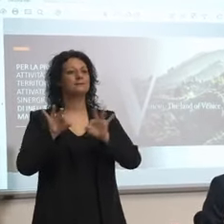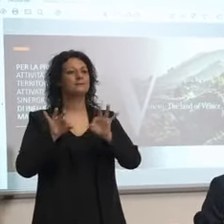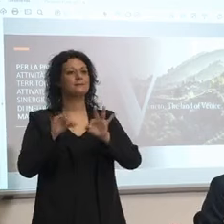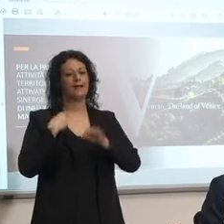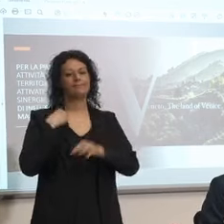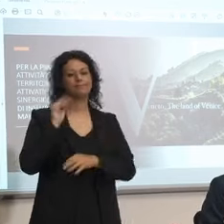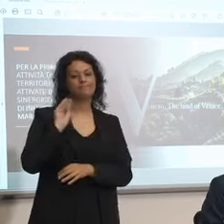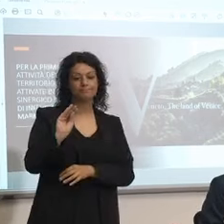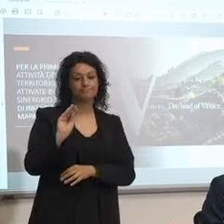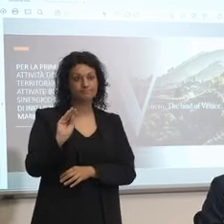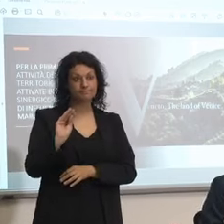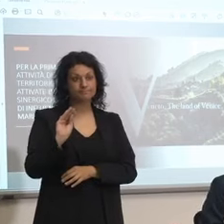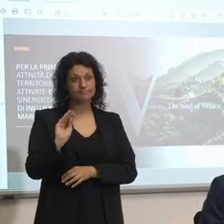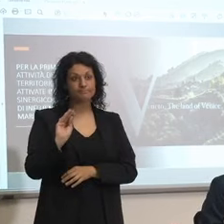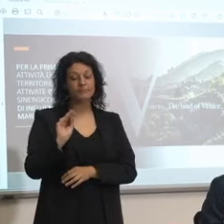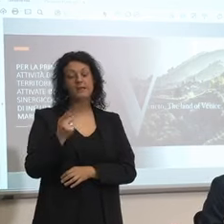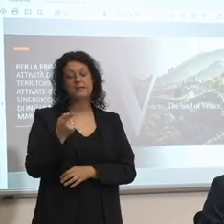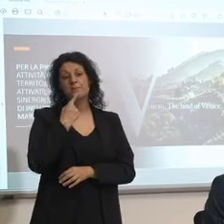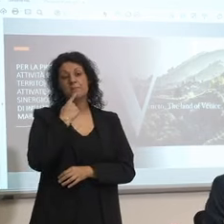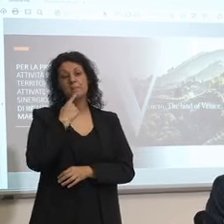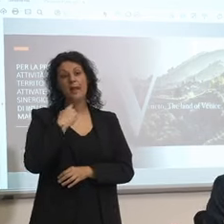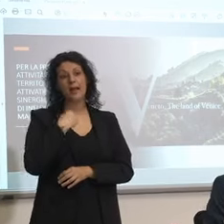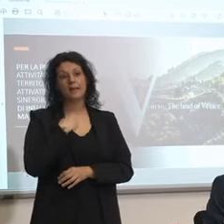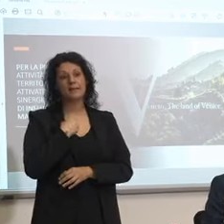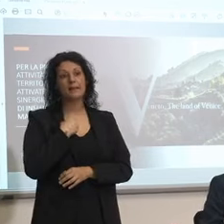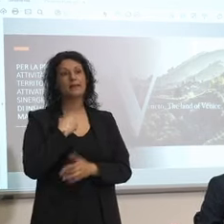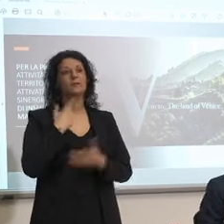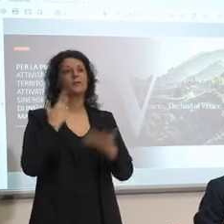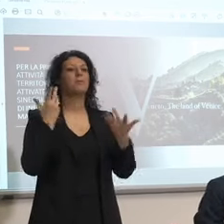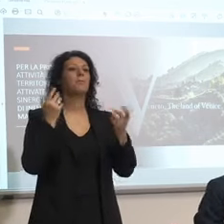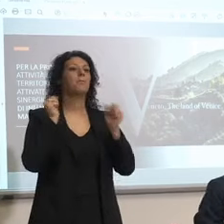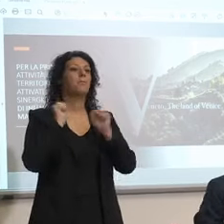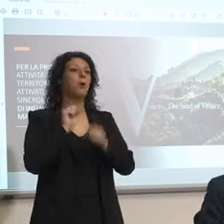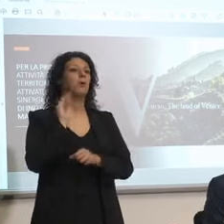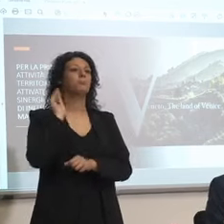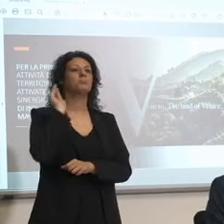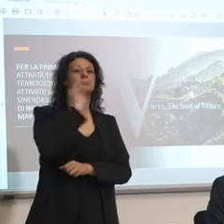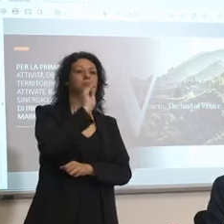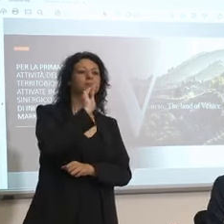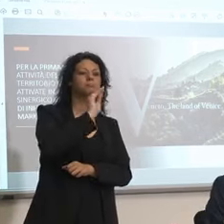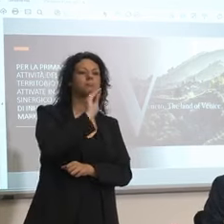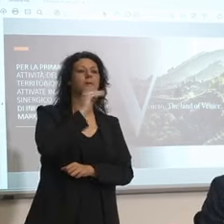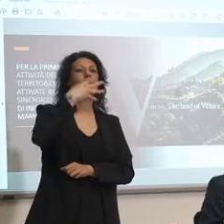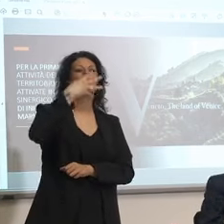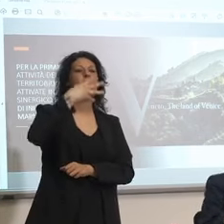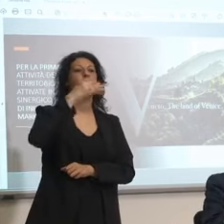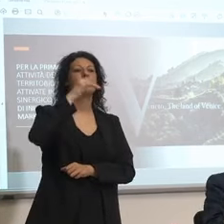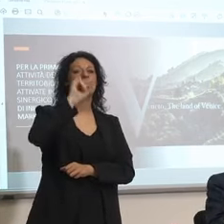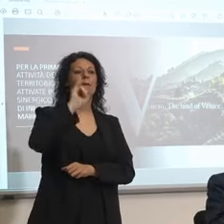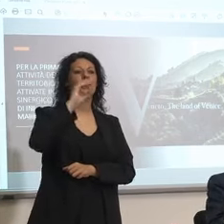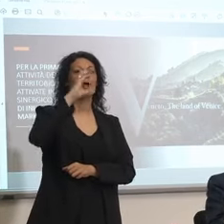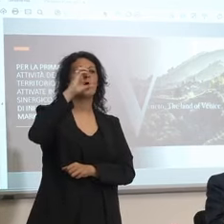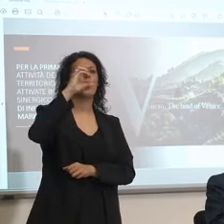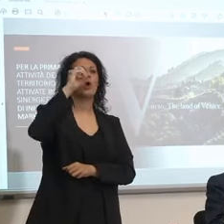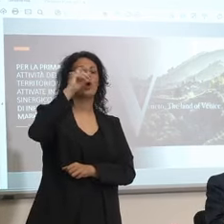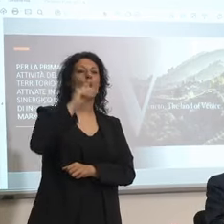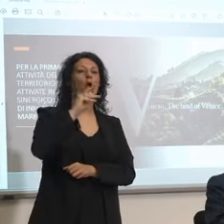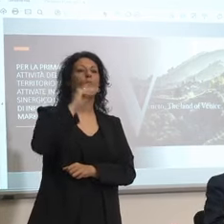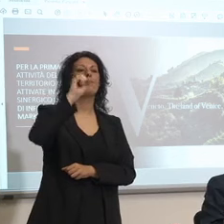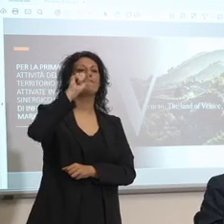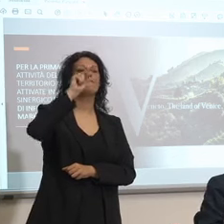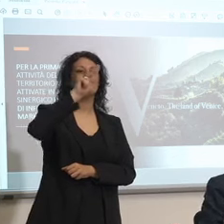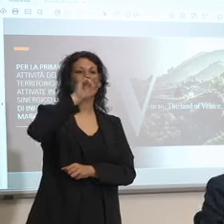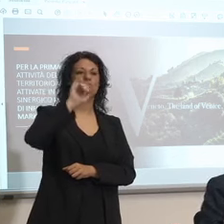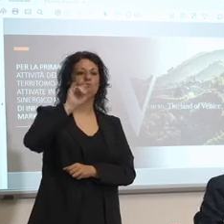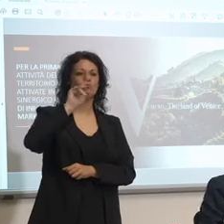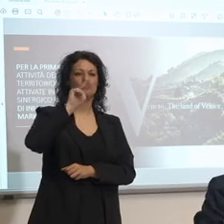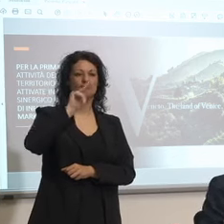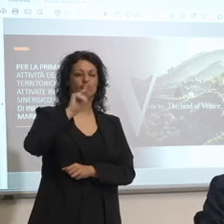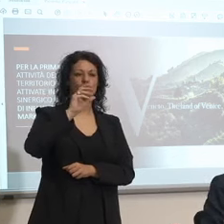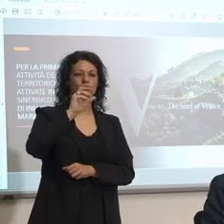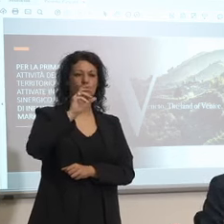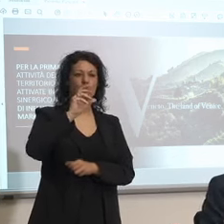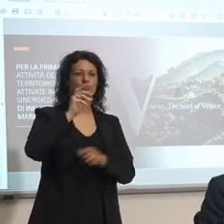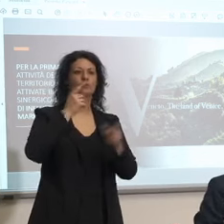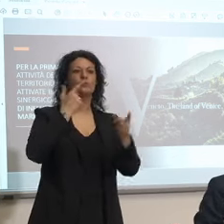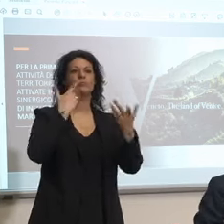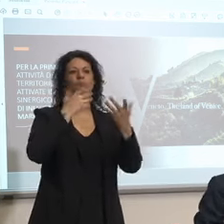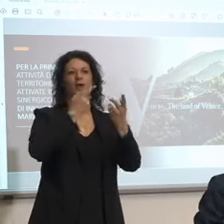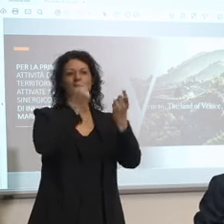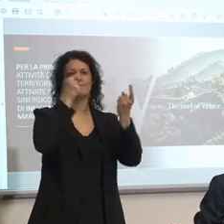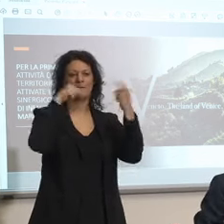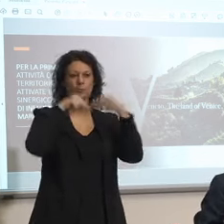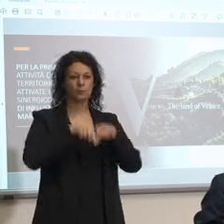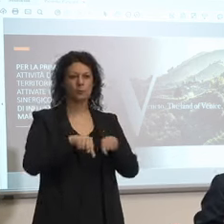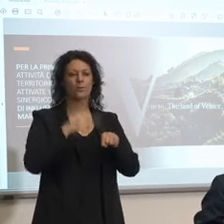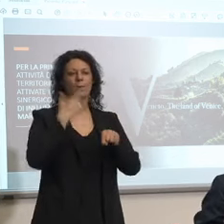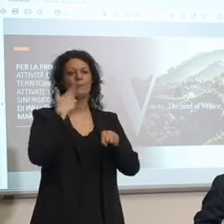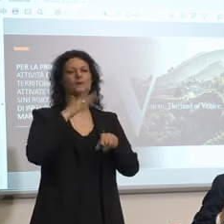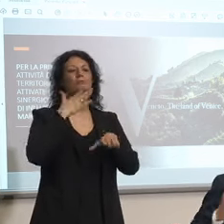che magari è più semplice raggiungere uno tipo Jude Law o Michael visto che ha già girato anche The New Pop The Young